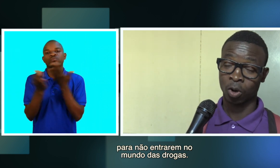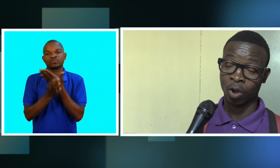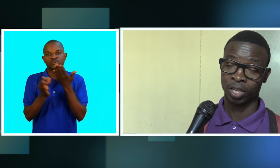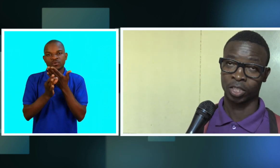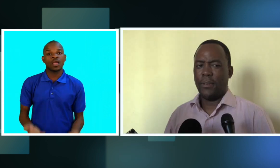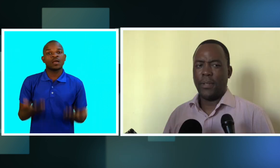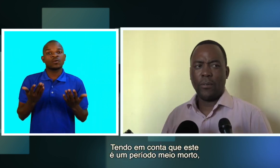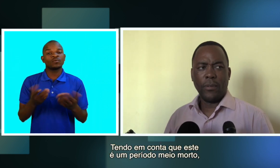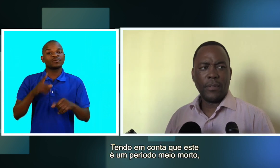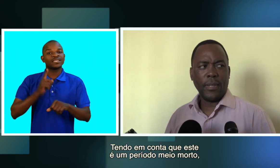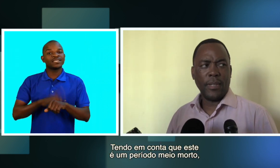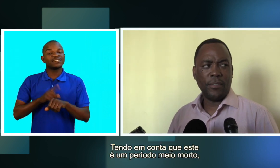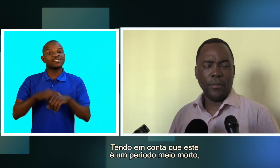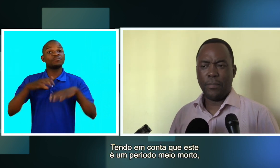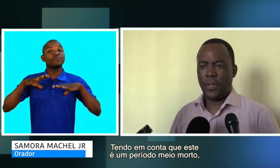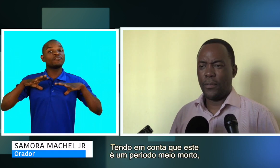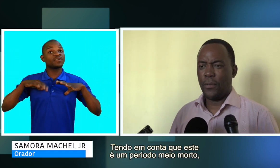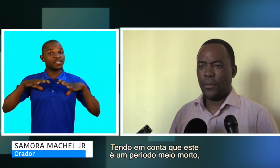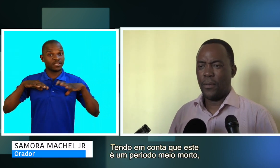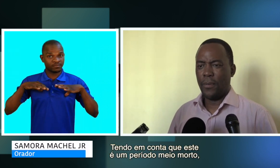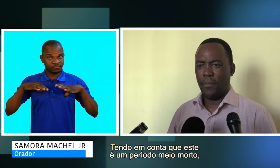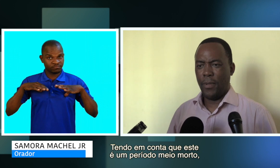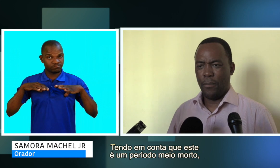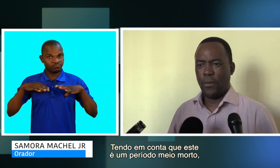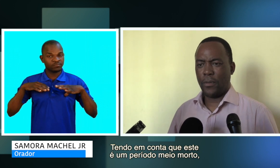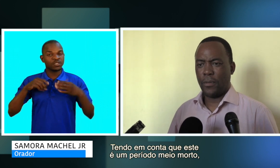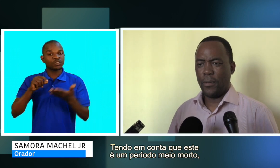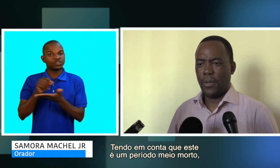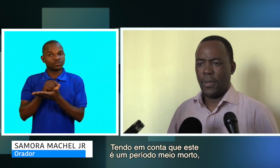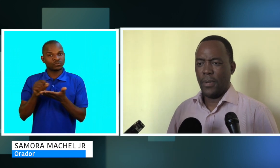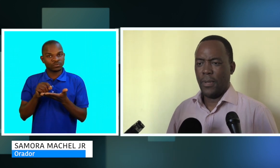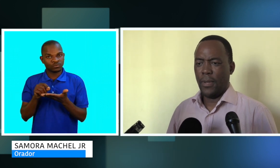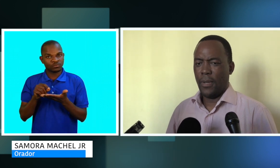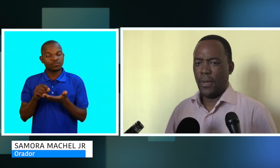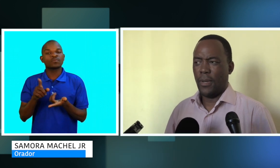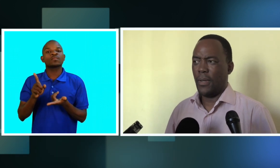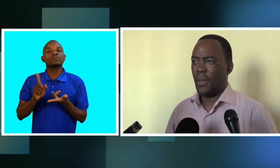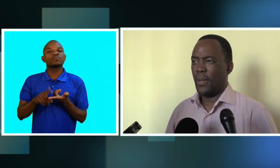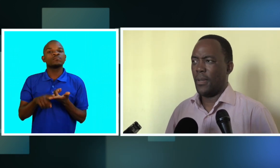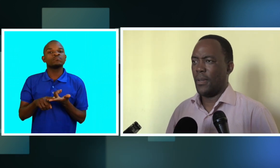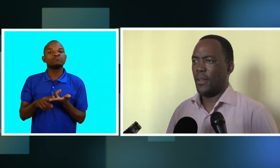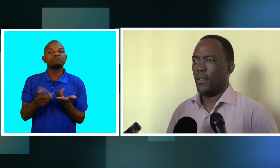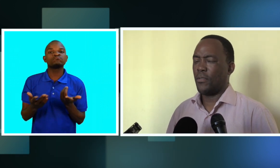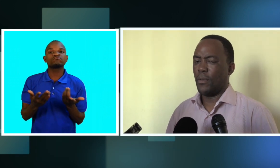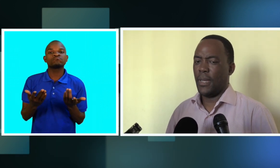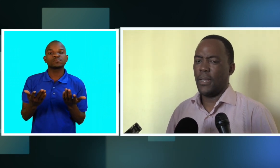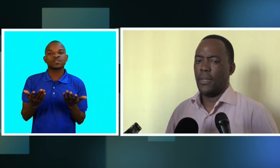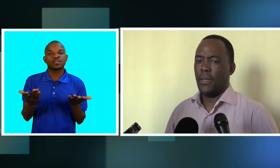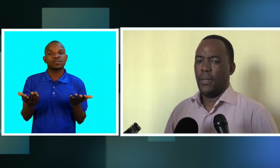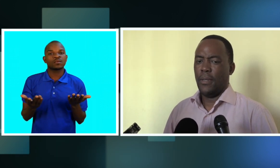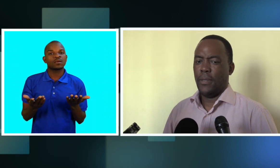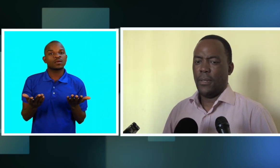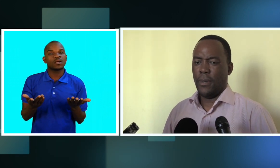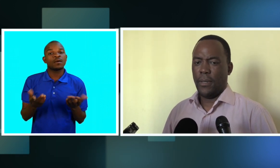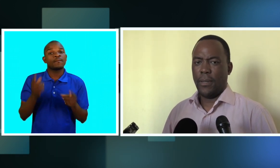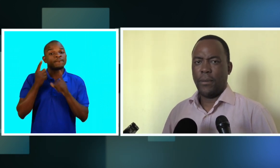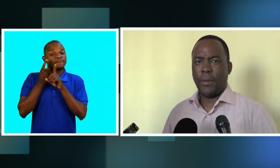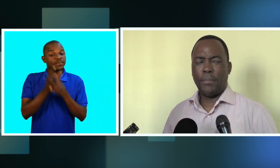drogas. Tendo em conta que este é um período meio morto escolar, a